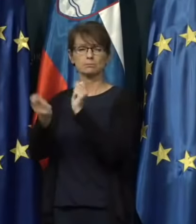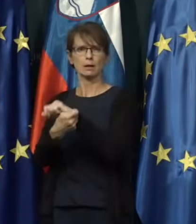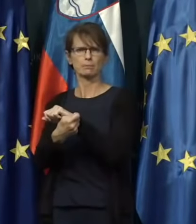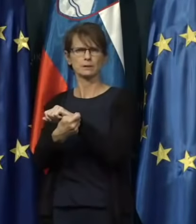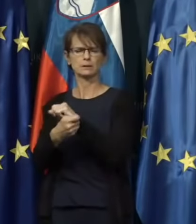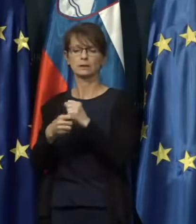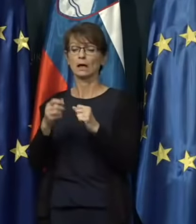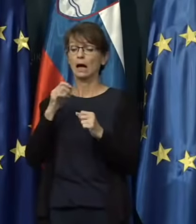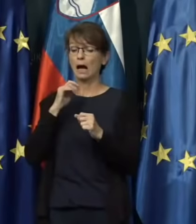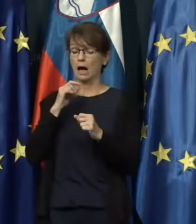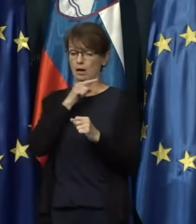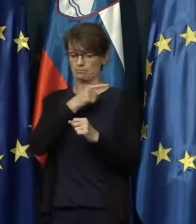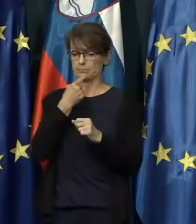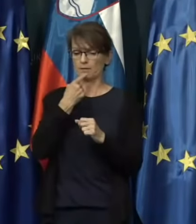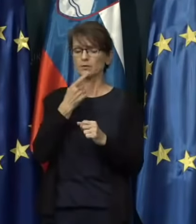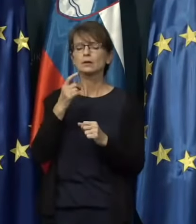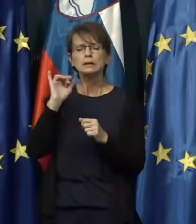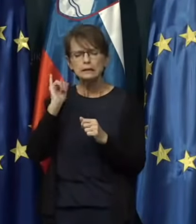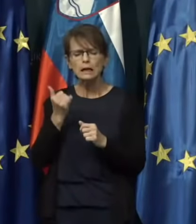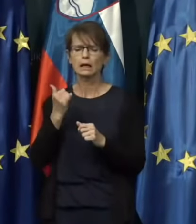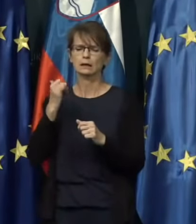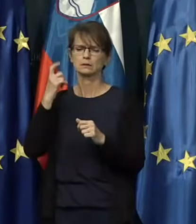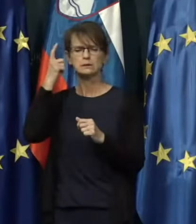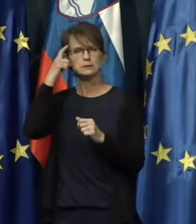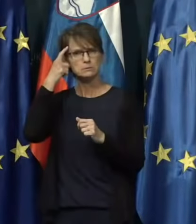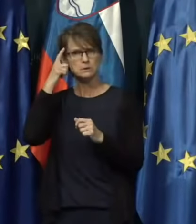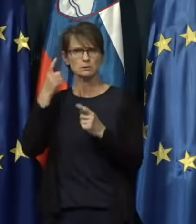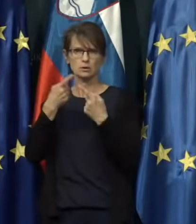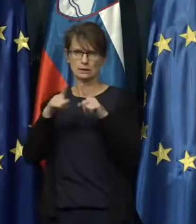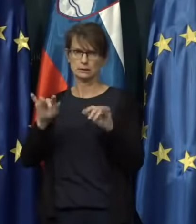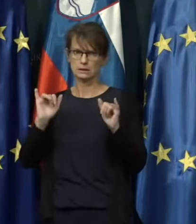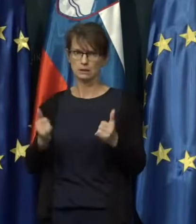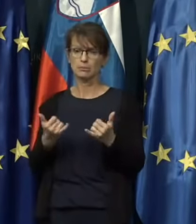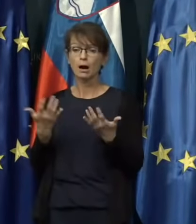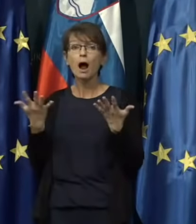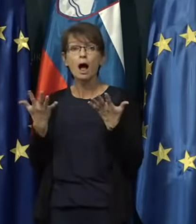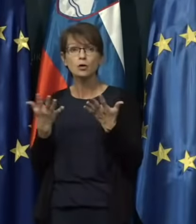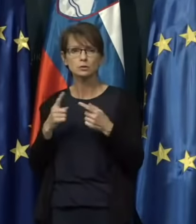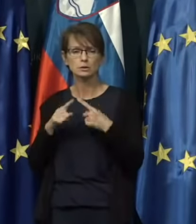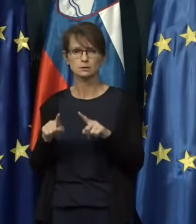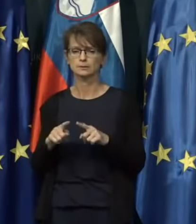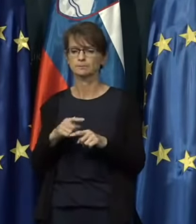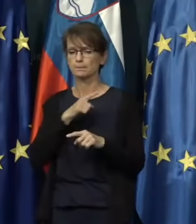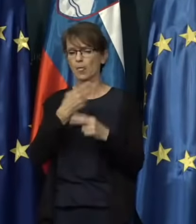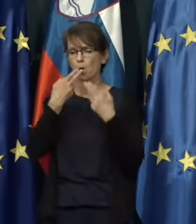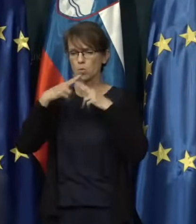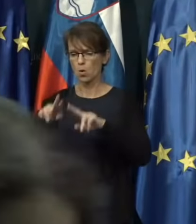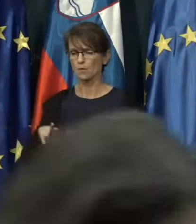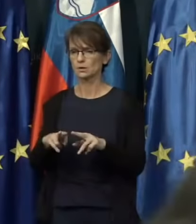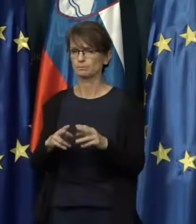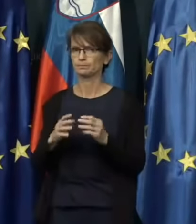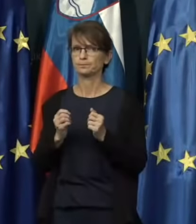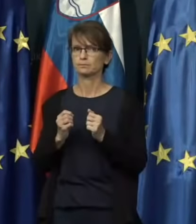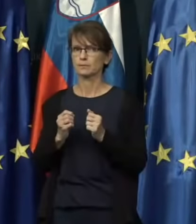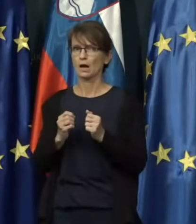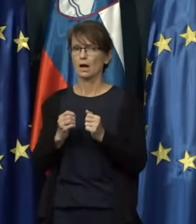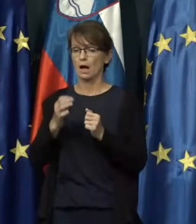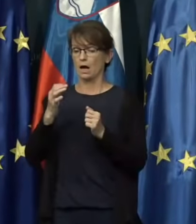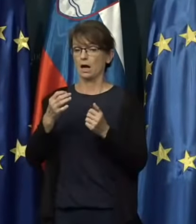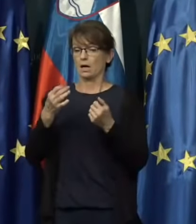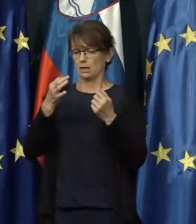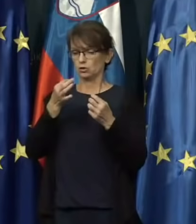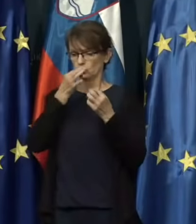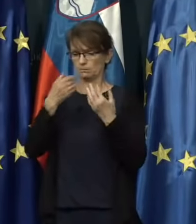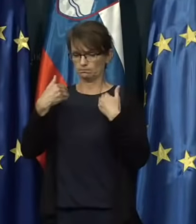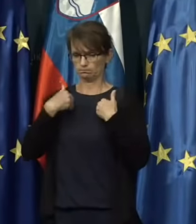smiselno, da razlika je, ampak ne razumemo v bistvu, kakšna je razlika. Razlika bo v tem, da če ti danes greš v državo,